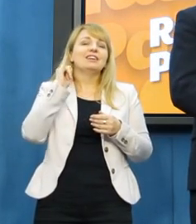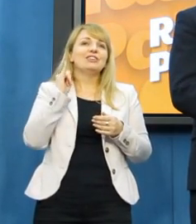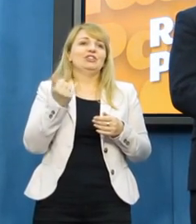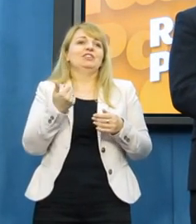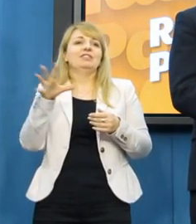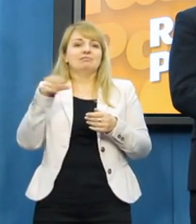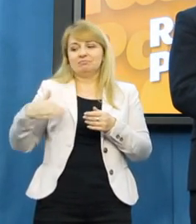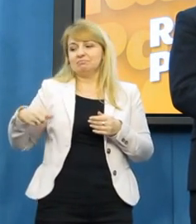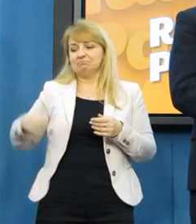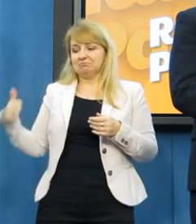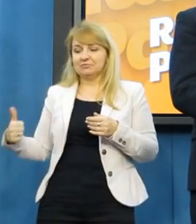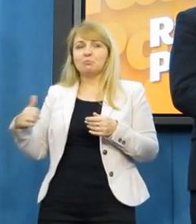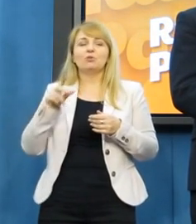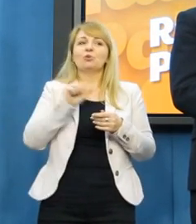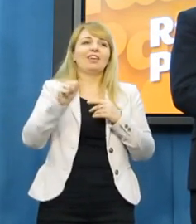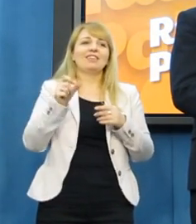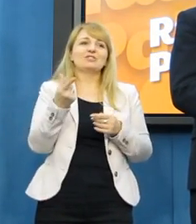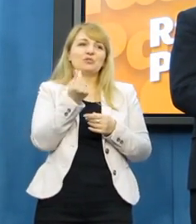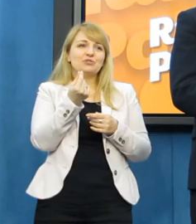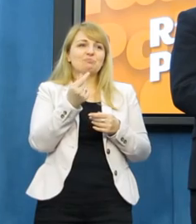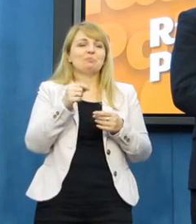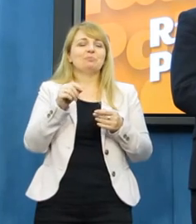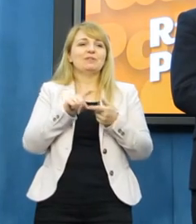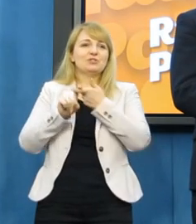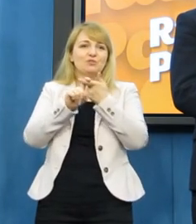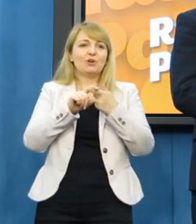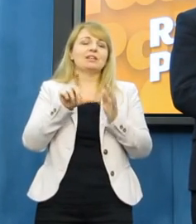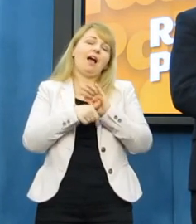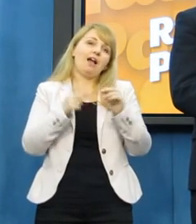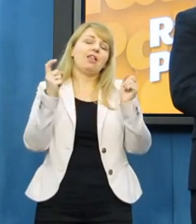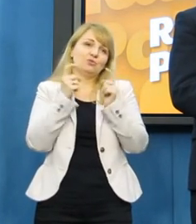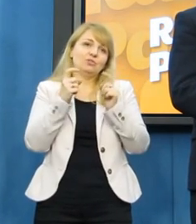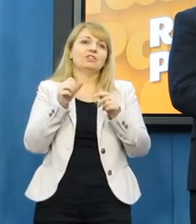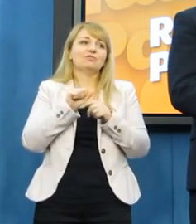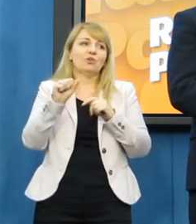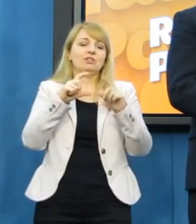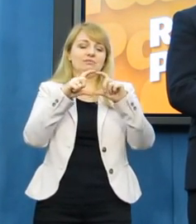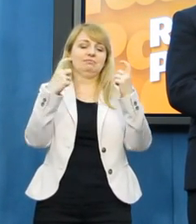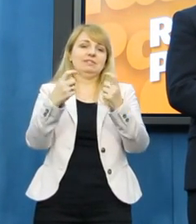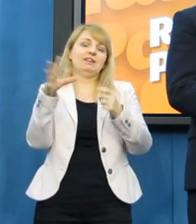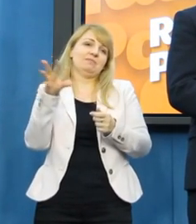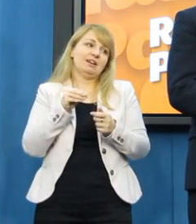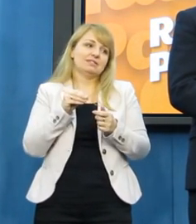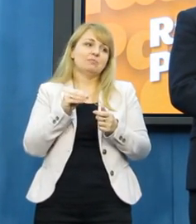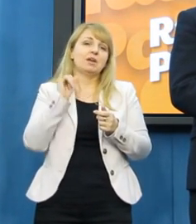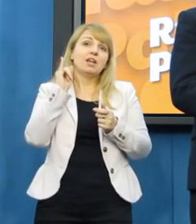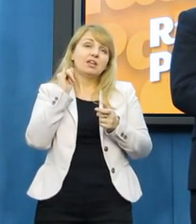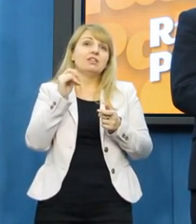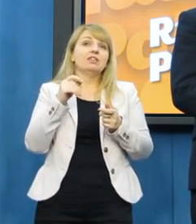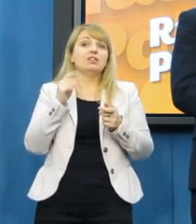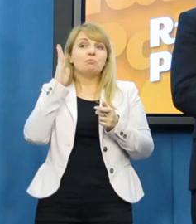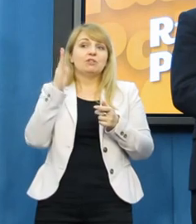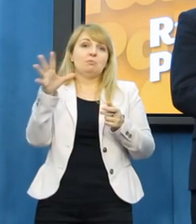ten jeszcze nie związek partnerski na pewno, ale sąsiedztwo w głowie sejmowej będzie nas zbliżało dalej.